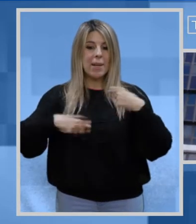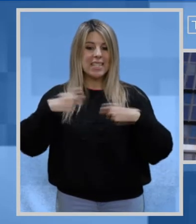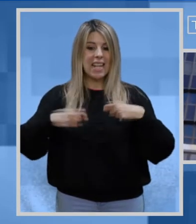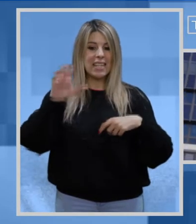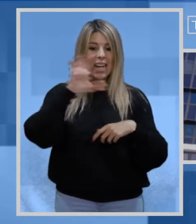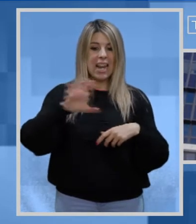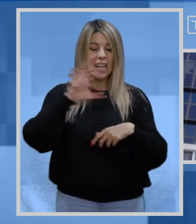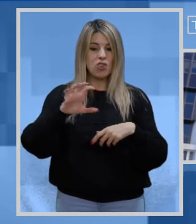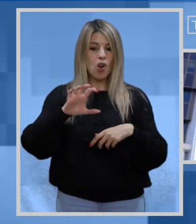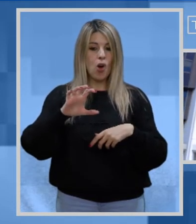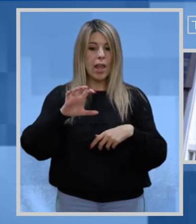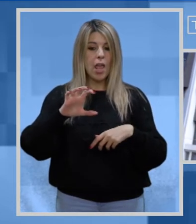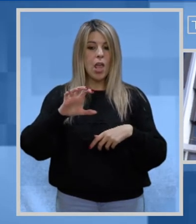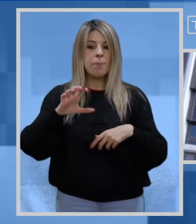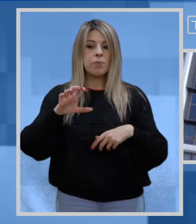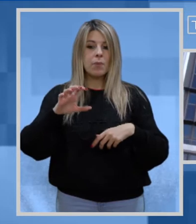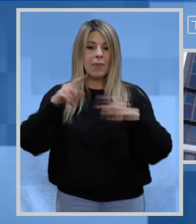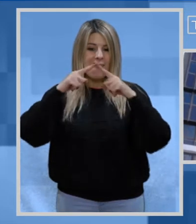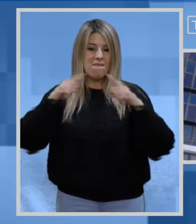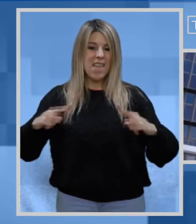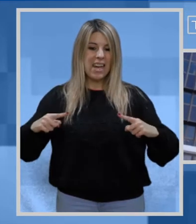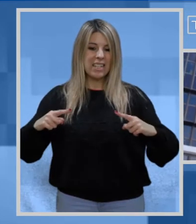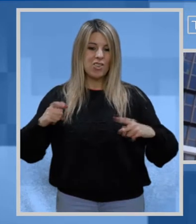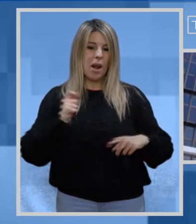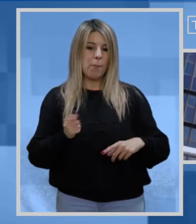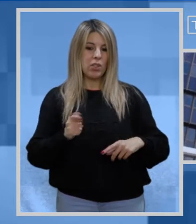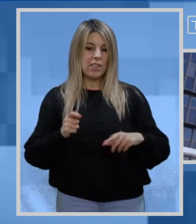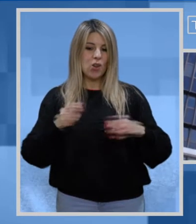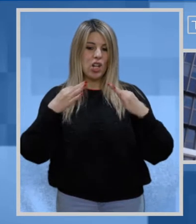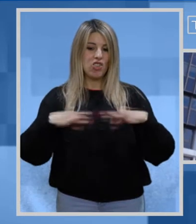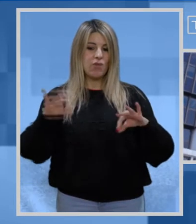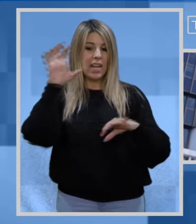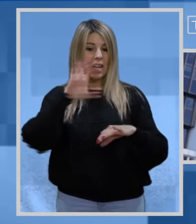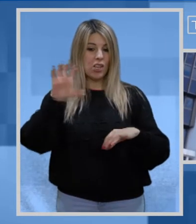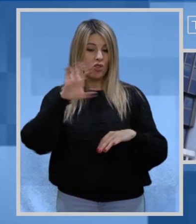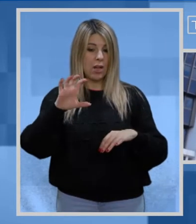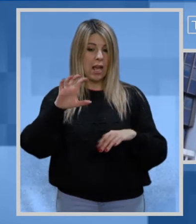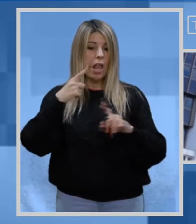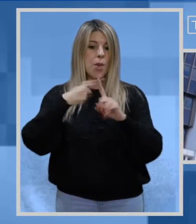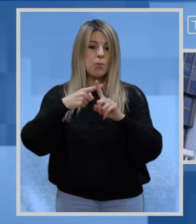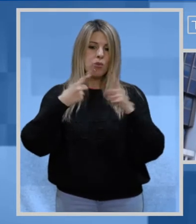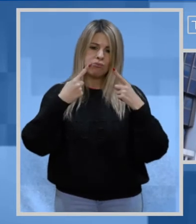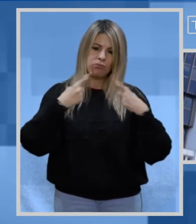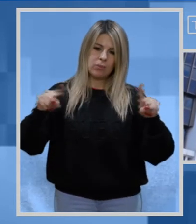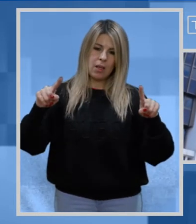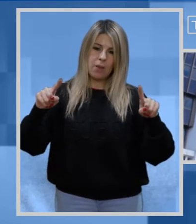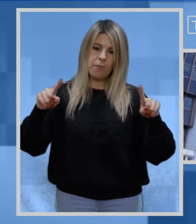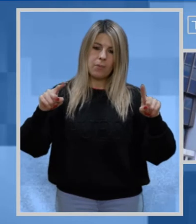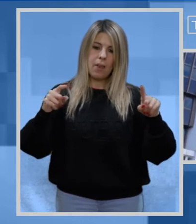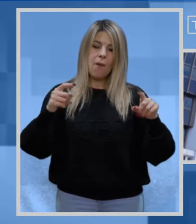Regione come organo di vertice della protezione civile regionale e ancora